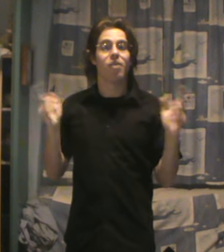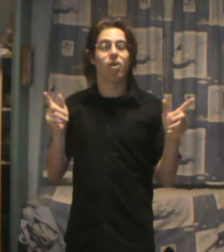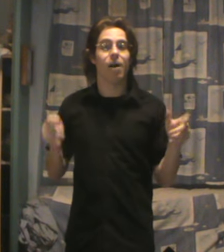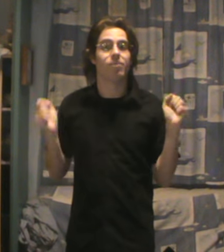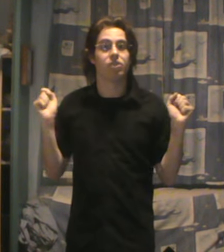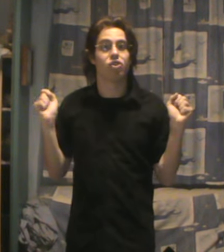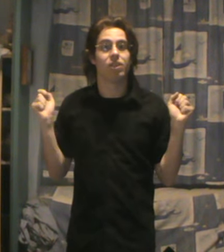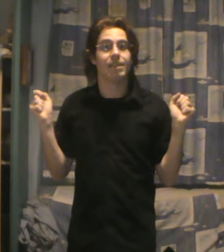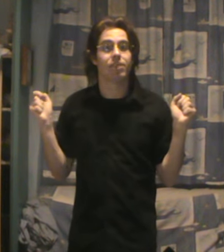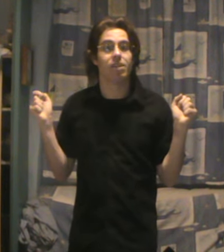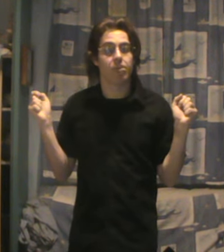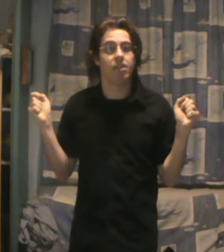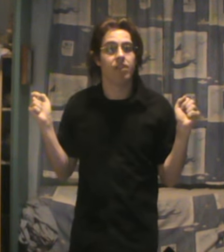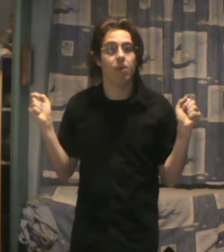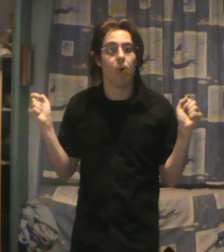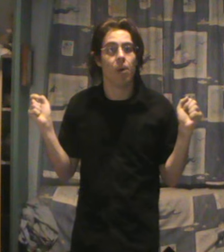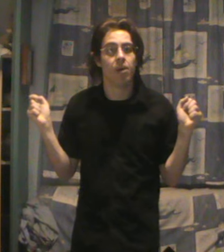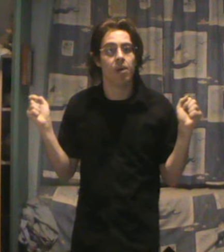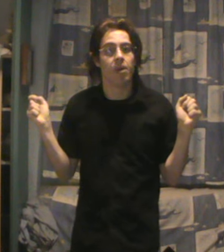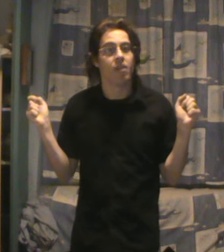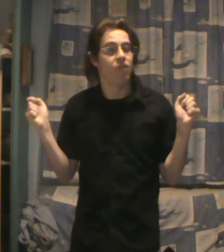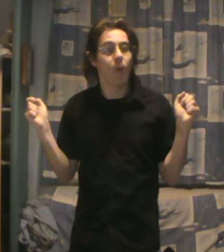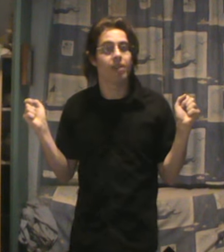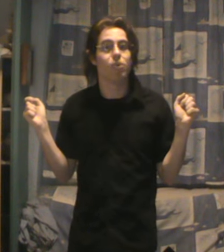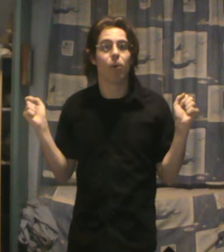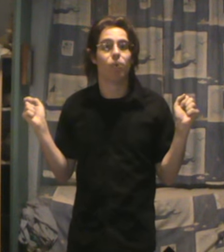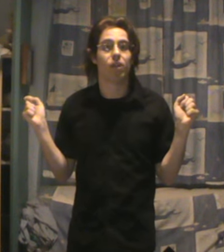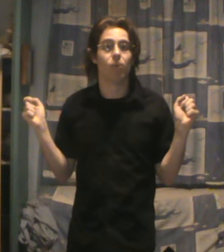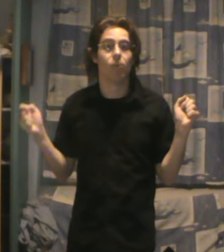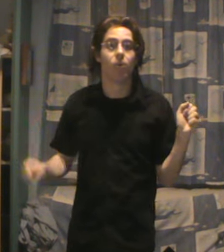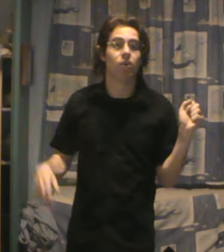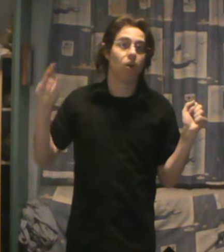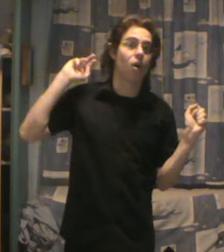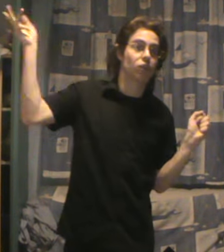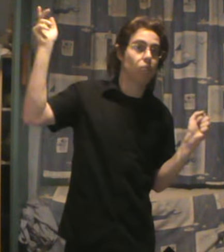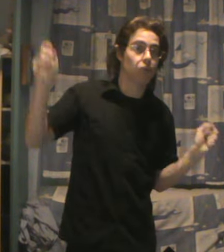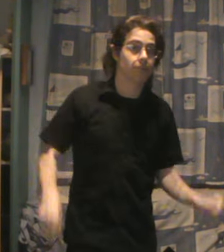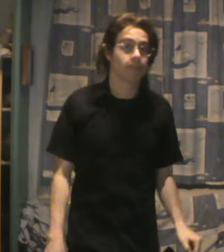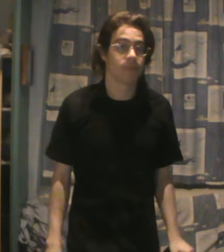Voilà. C'est que je tenais à dire dans cette petite vidéo. Faut arrêter de nous prendre pour des cons. Au revoir tout le monde.-titrage Radio-Canada